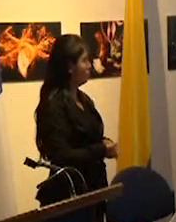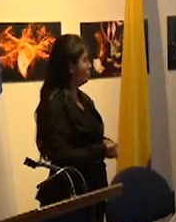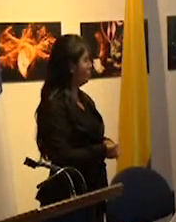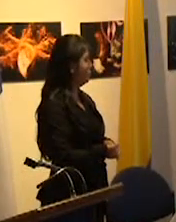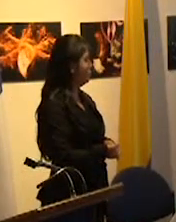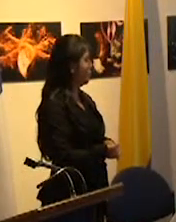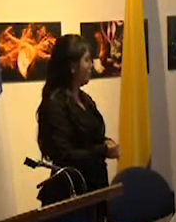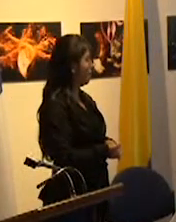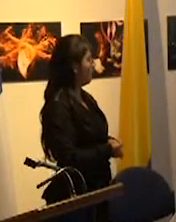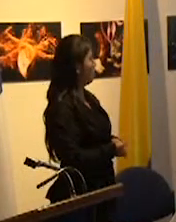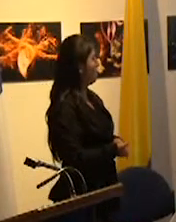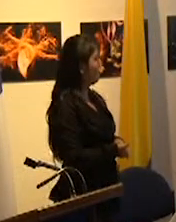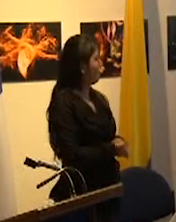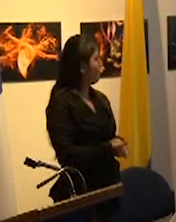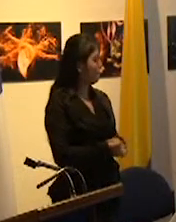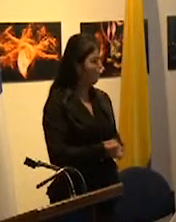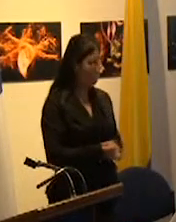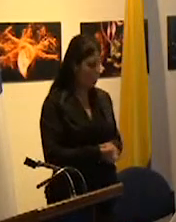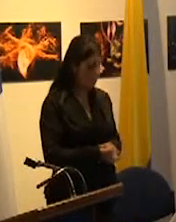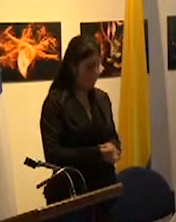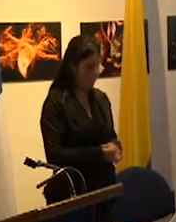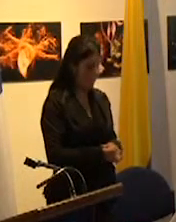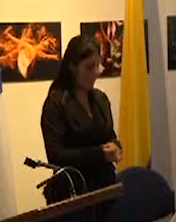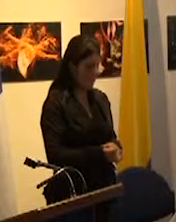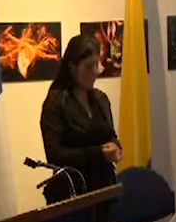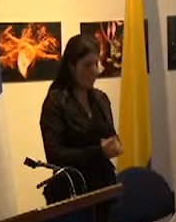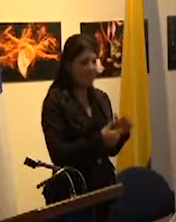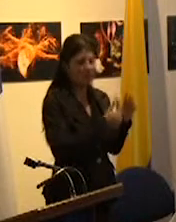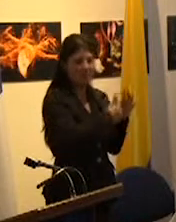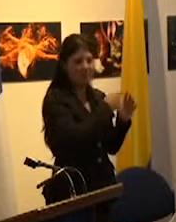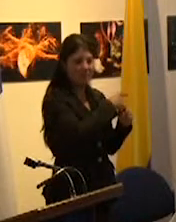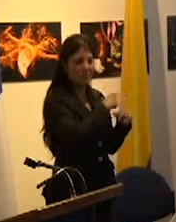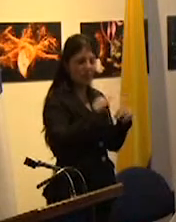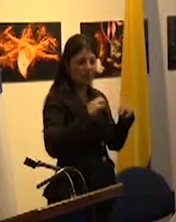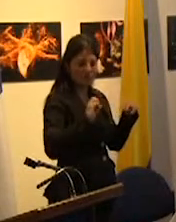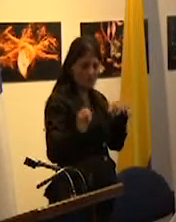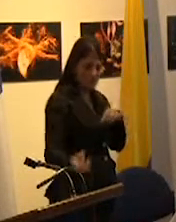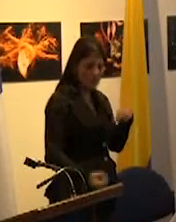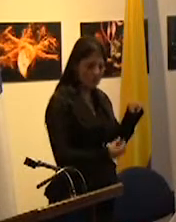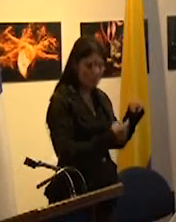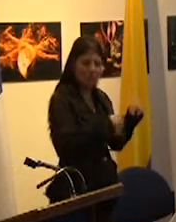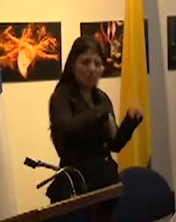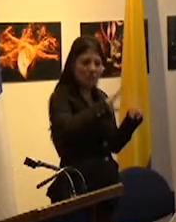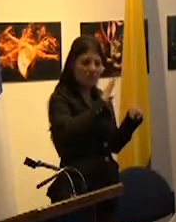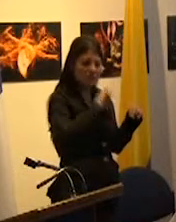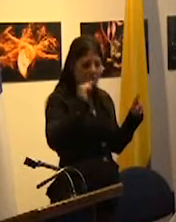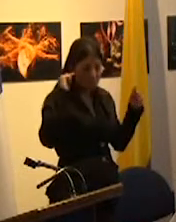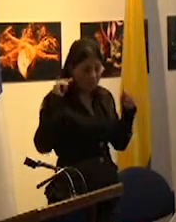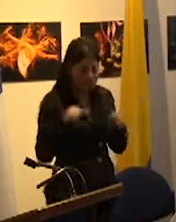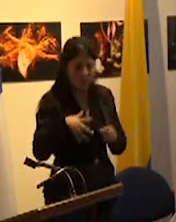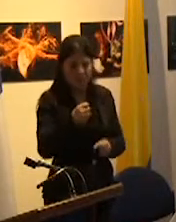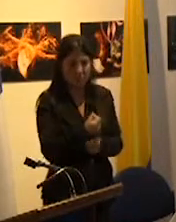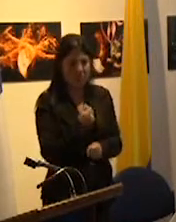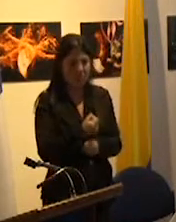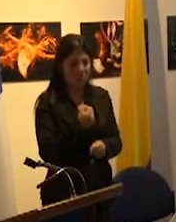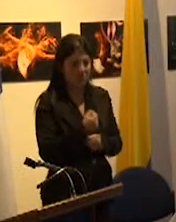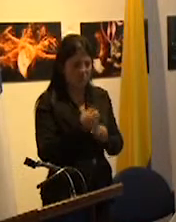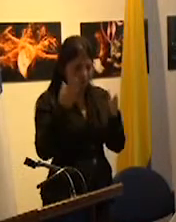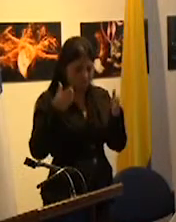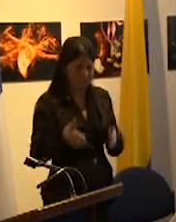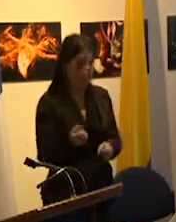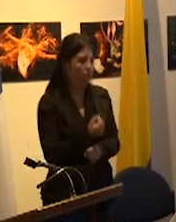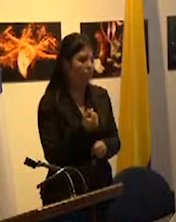marco la socialización a través de la educación queda reducida exclusivamente a la inserción socio-ocupacional